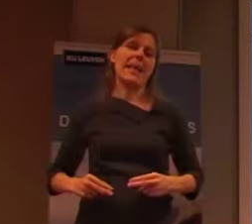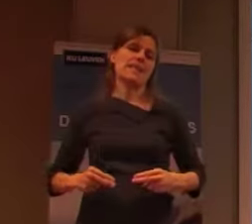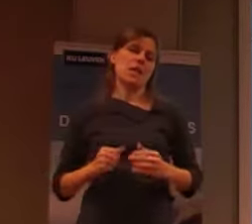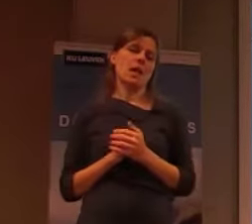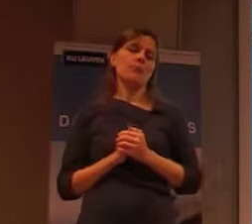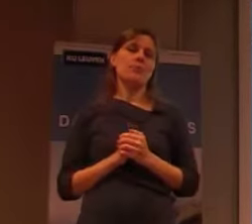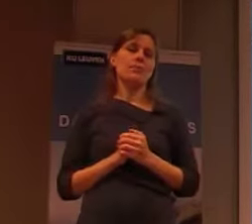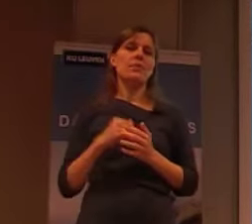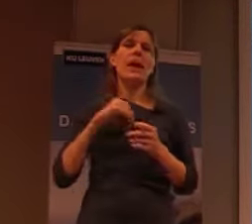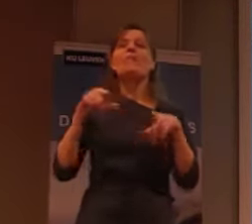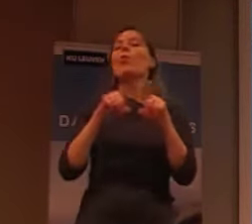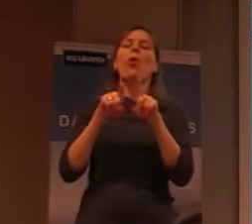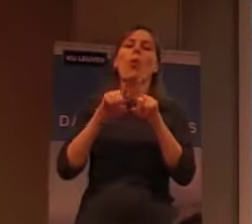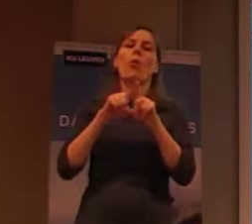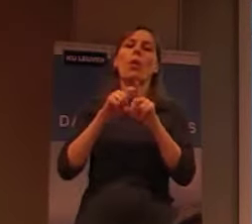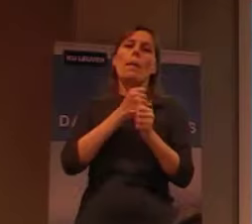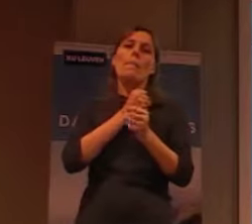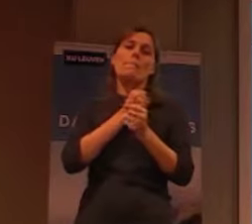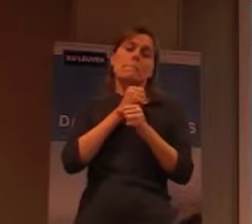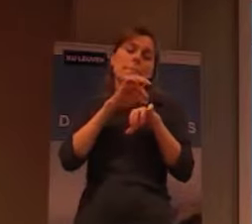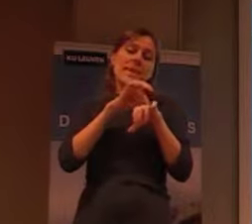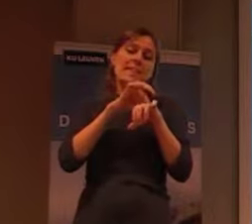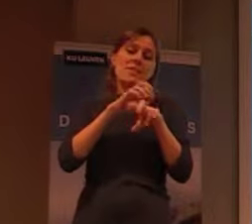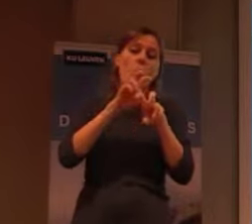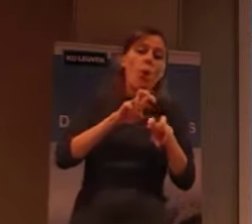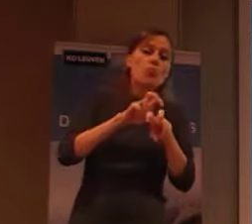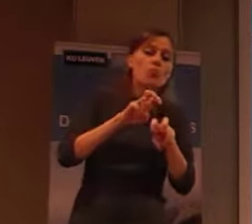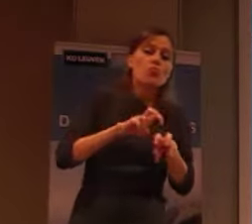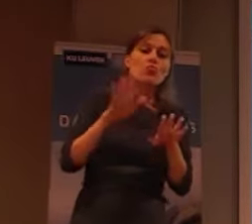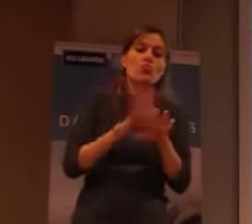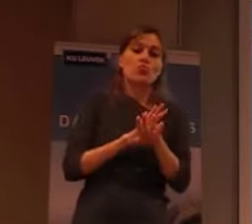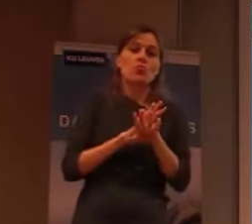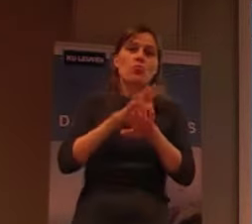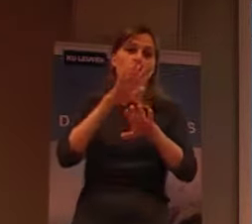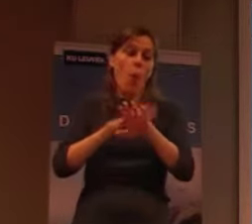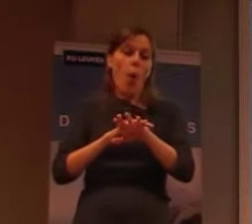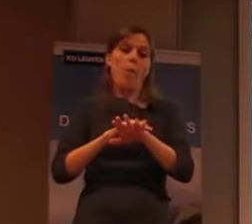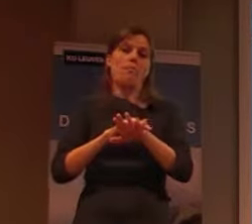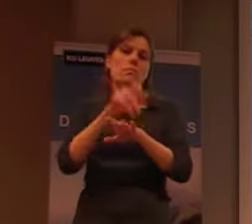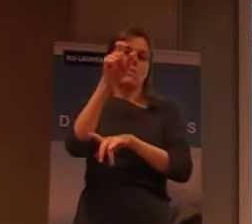proeven gedaan, medische onderzoeken gedaan op de patiënten.